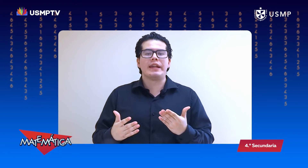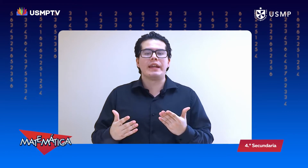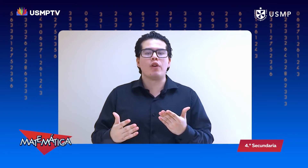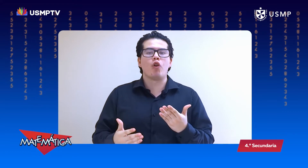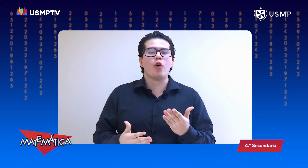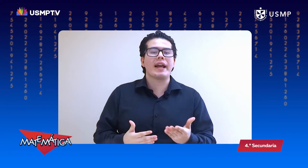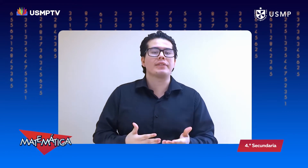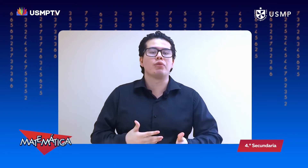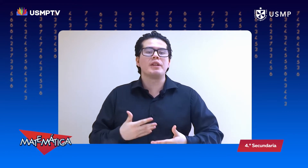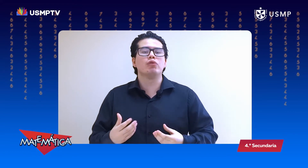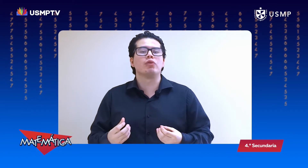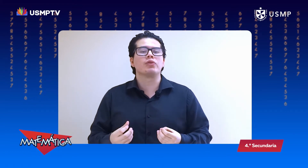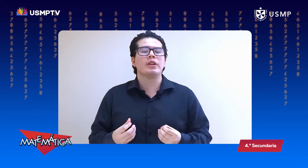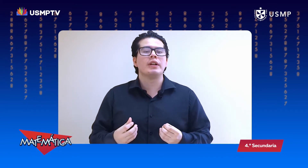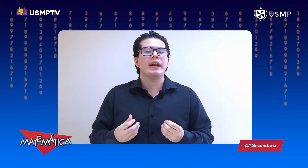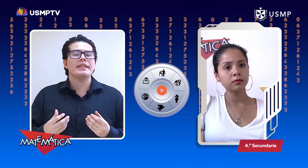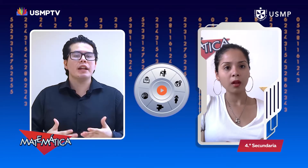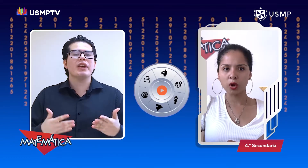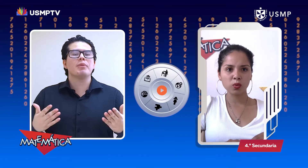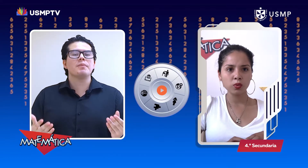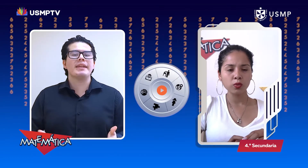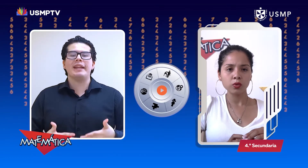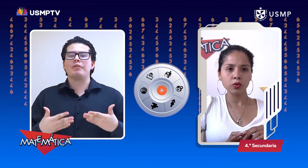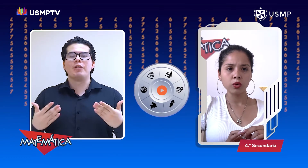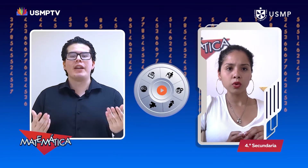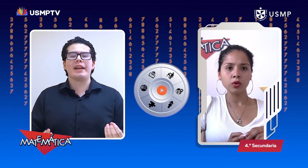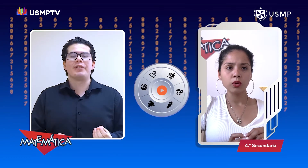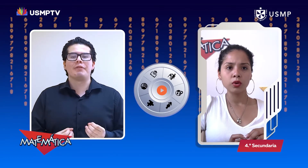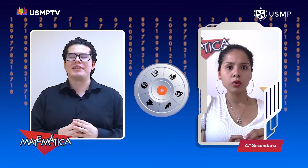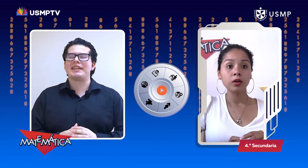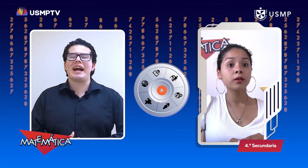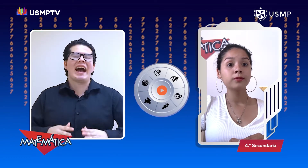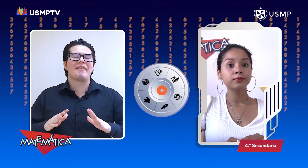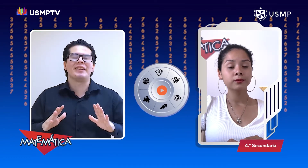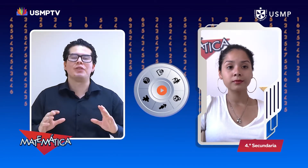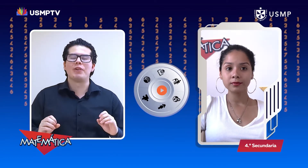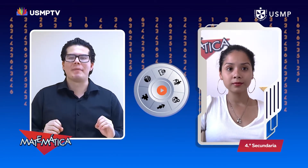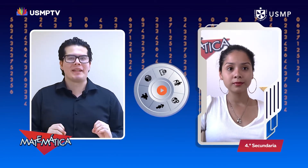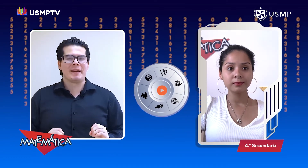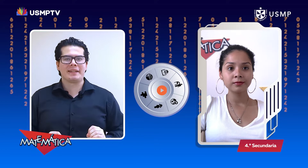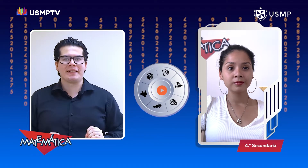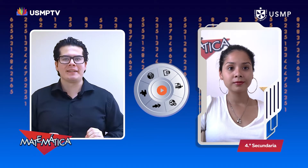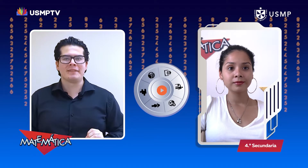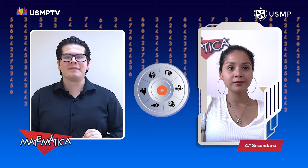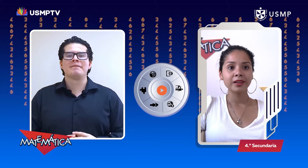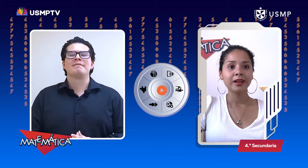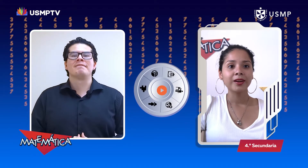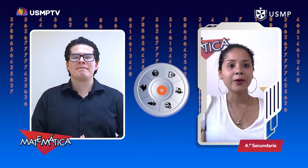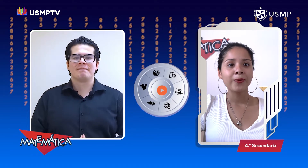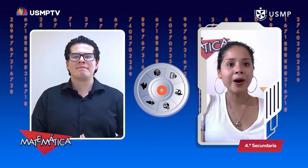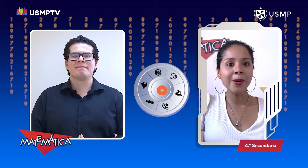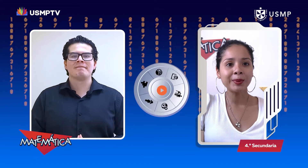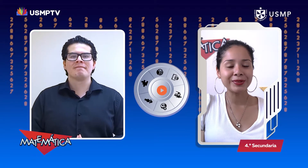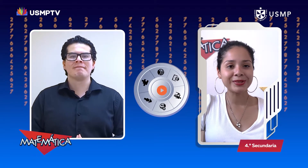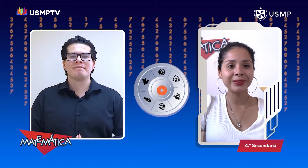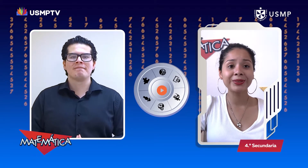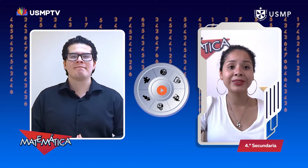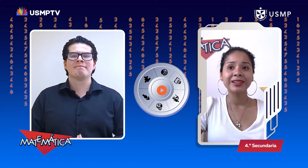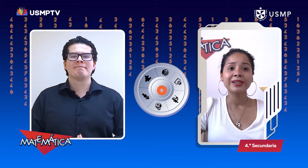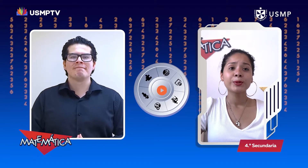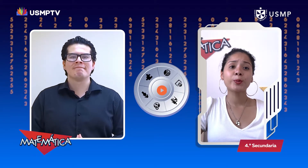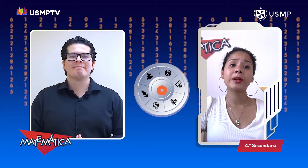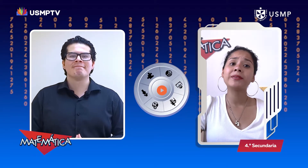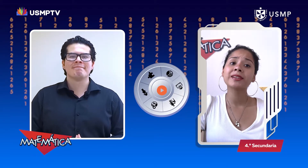hablamos de horas o minutos, ya lo iremos viendo a lo largo de nuestra aventura matemática. ¡Guau, José!